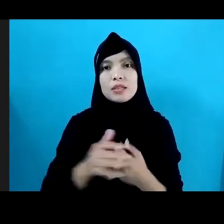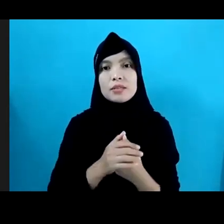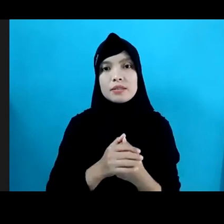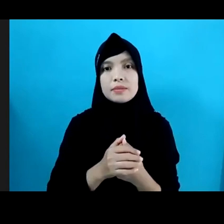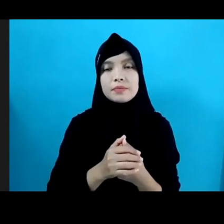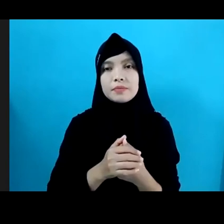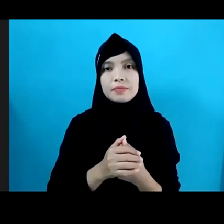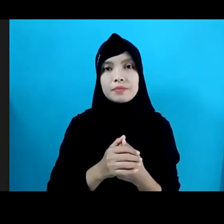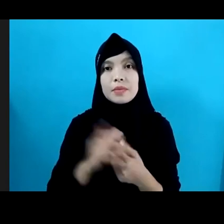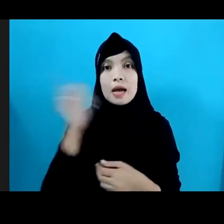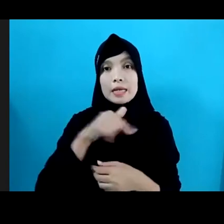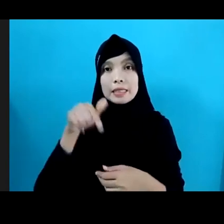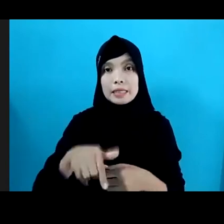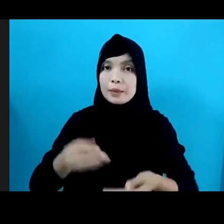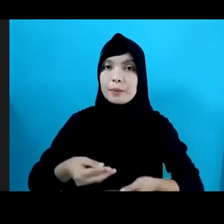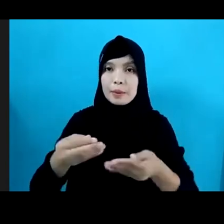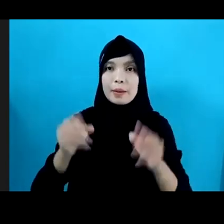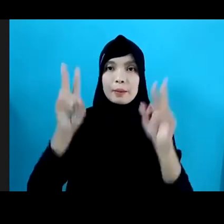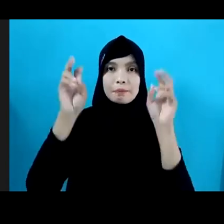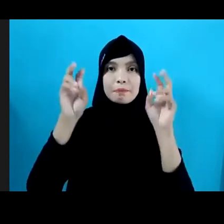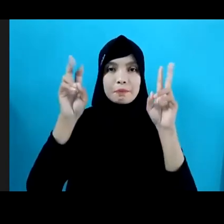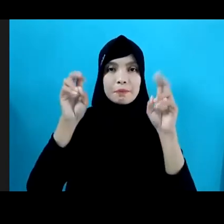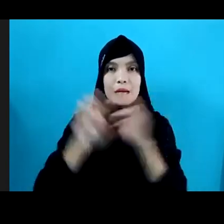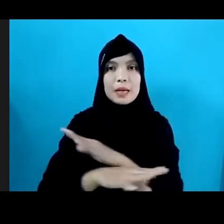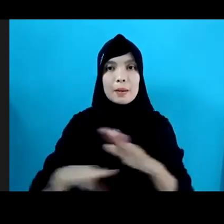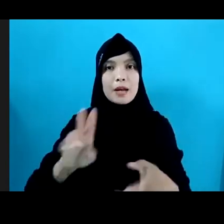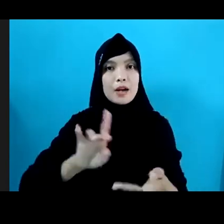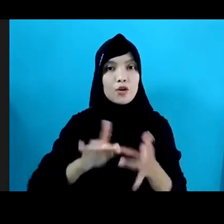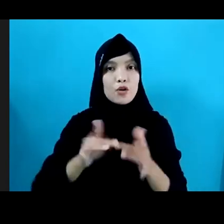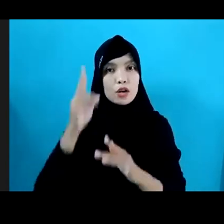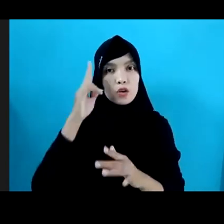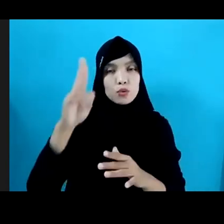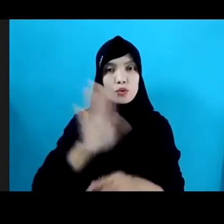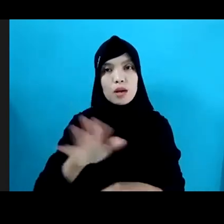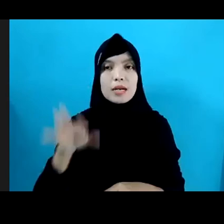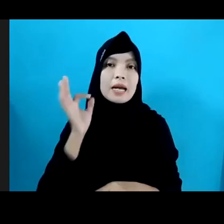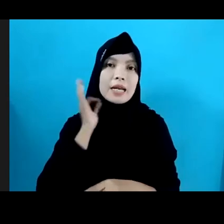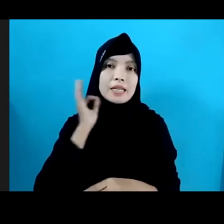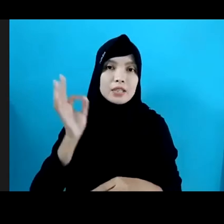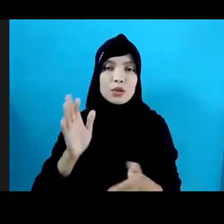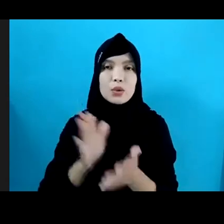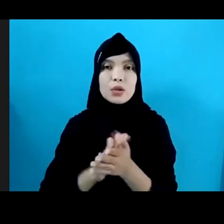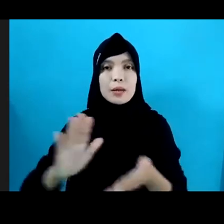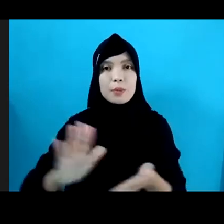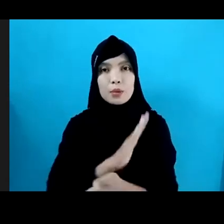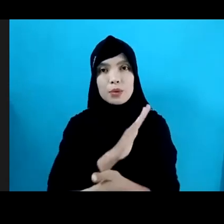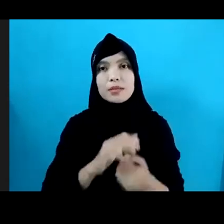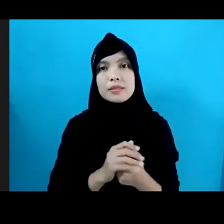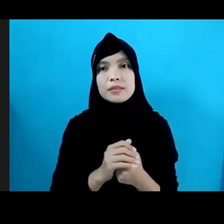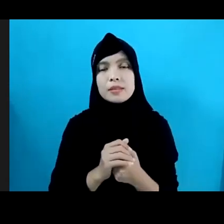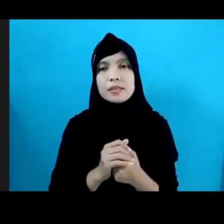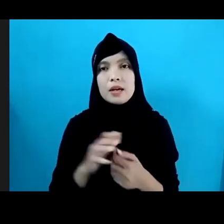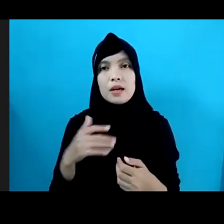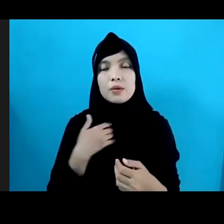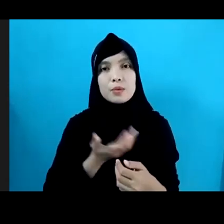Membawakan Materi Berjudul Keamanan Online Untuk Anak Resiko Dan Peluangnya Saya Ingin